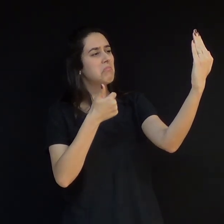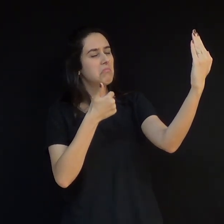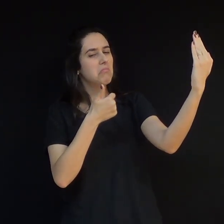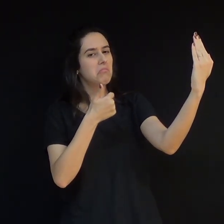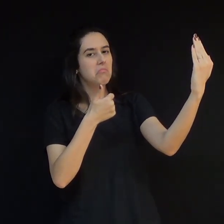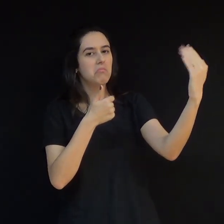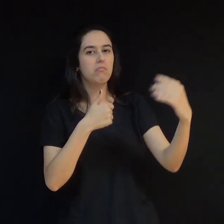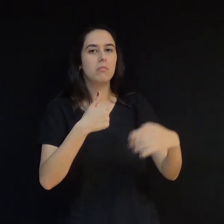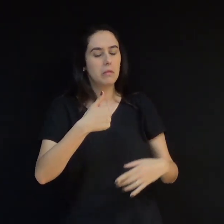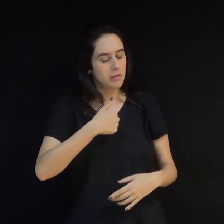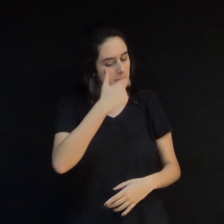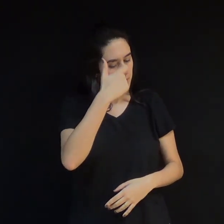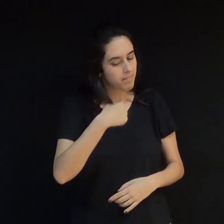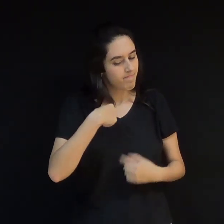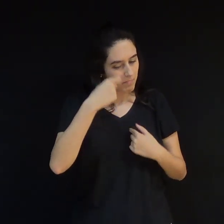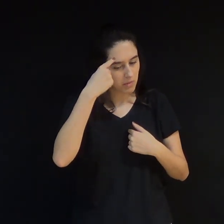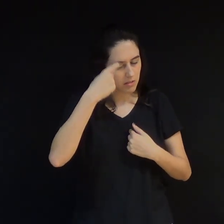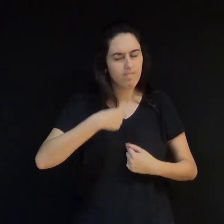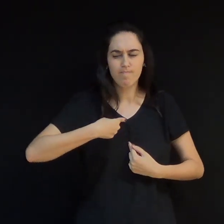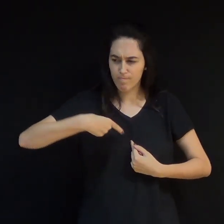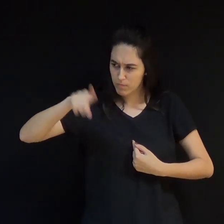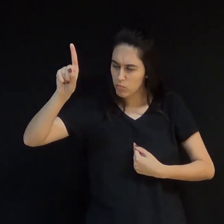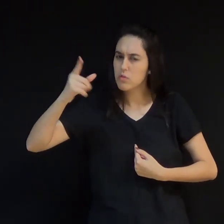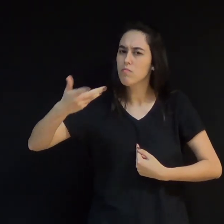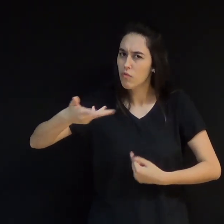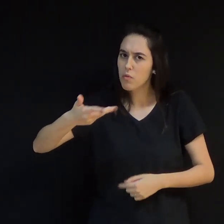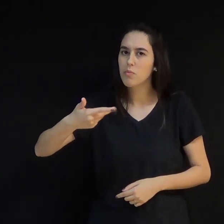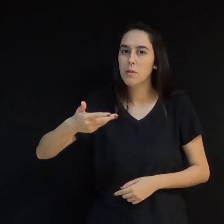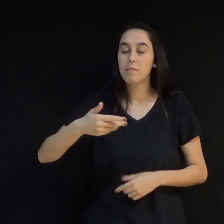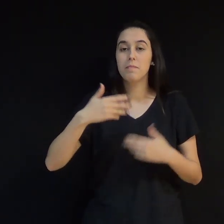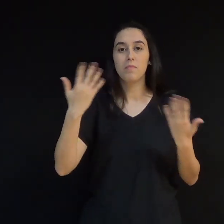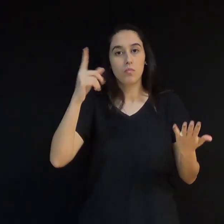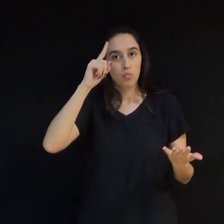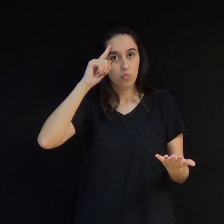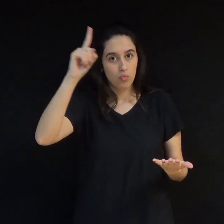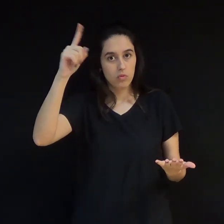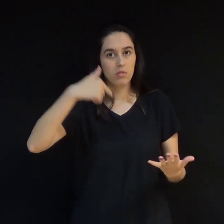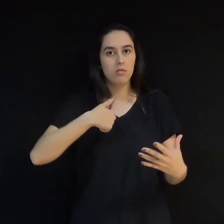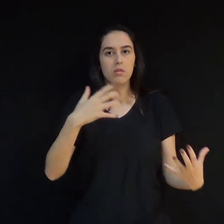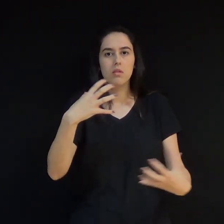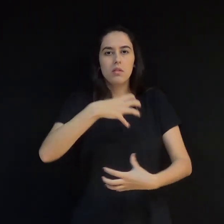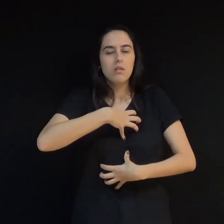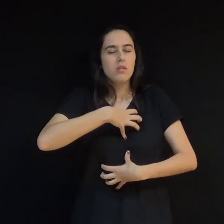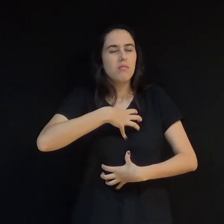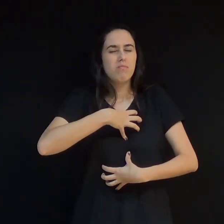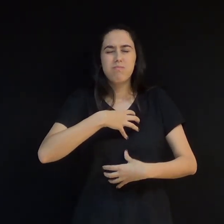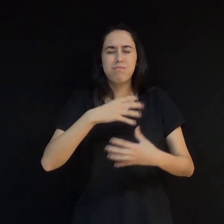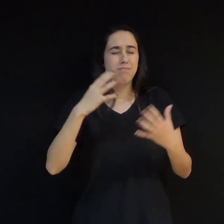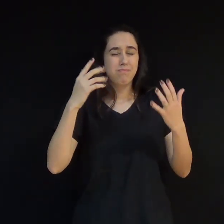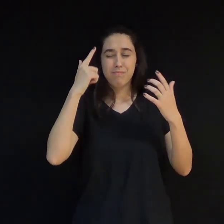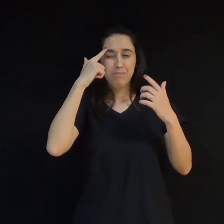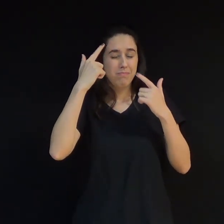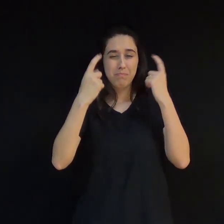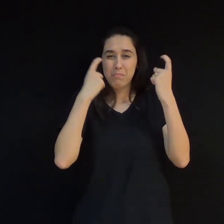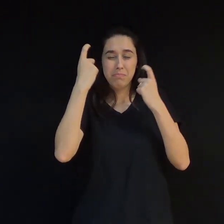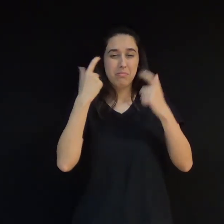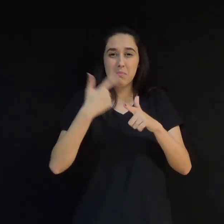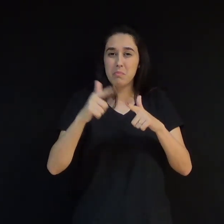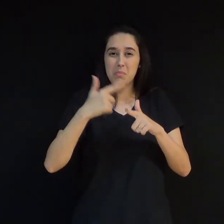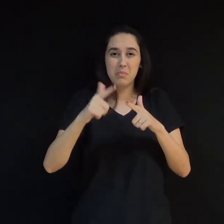vamos lá. Homem, até que um dia meus sentimentos ficaram em frangalhos e eu me dei conta do lixo que